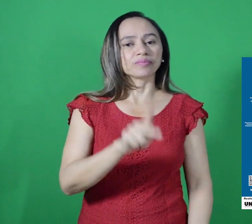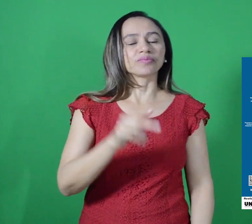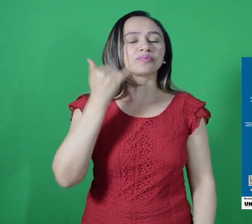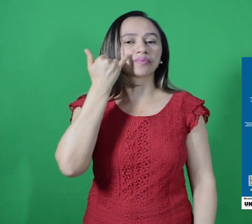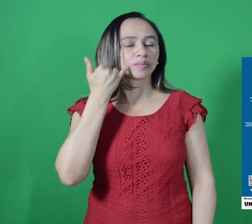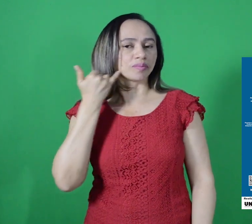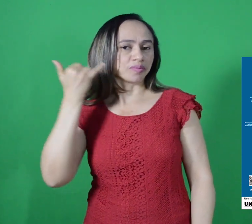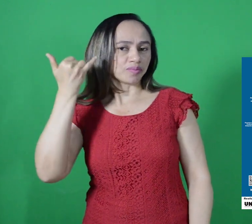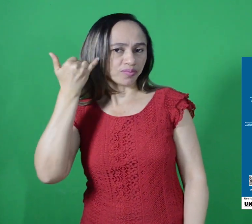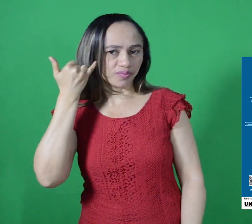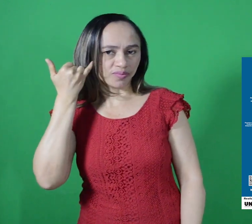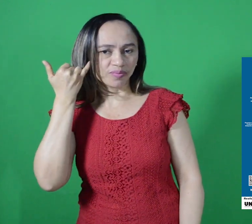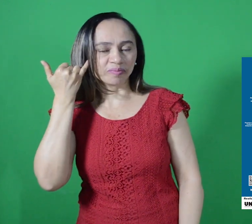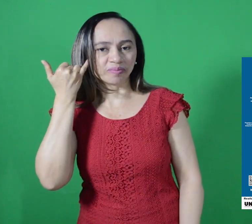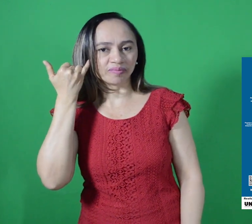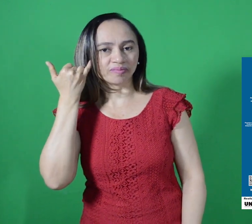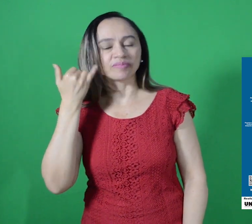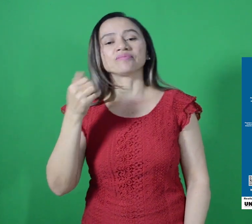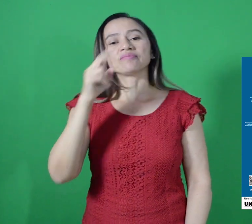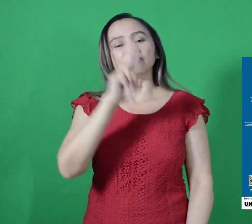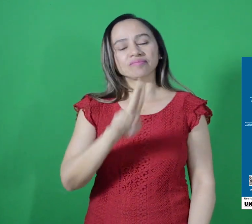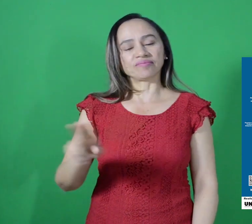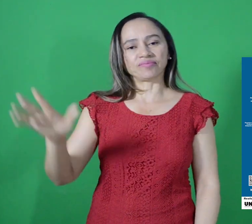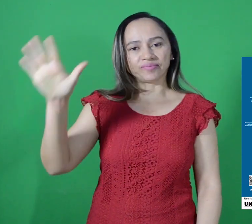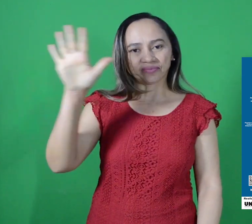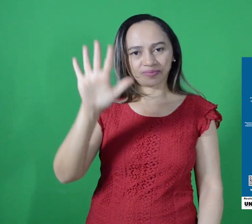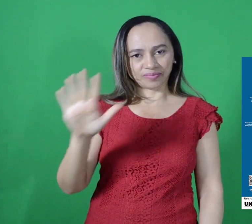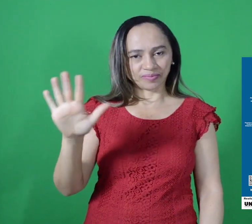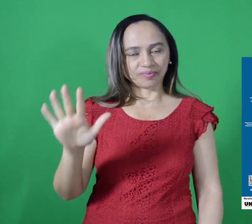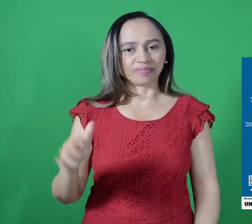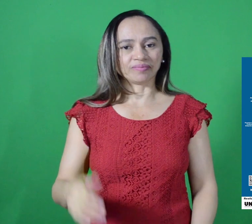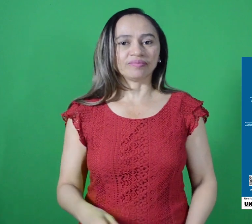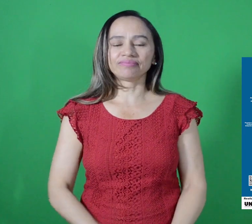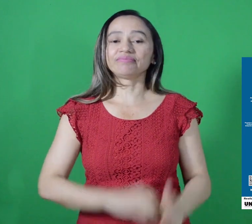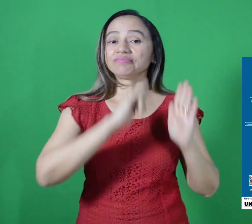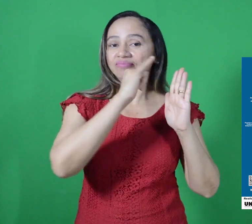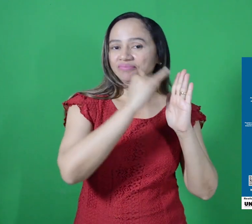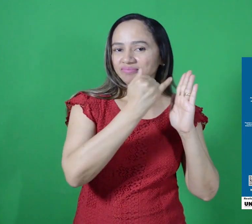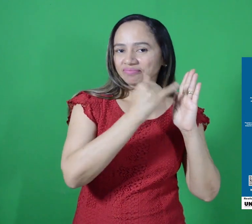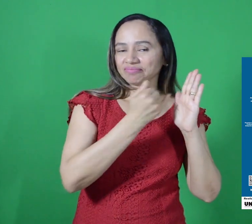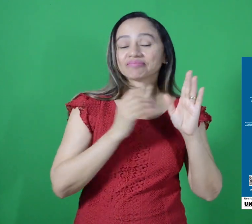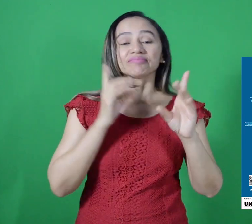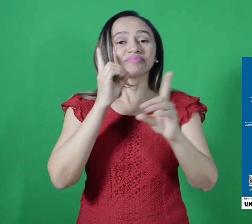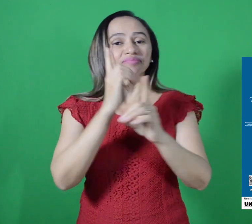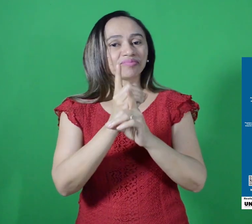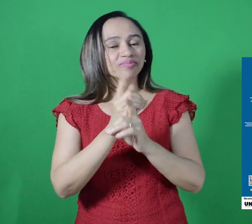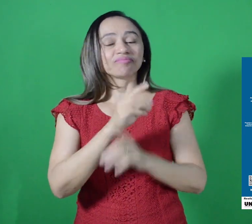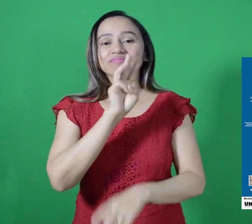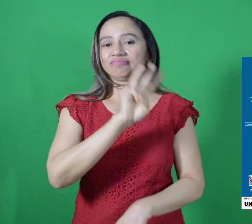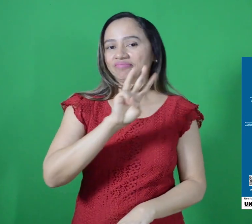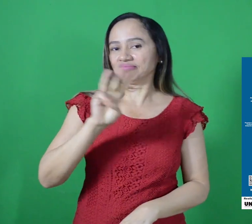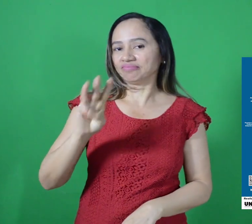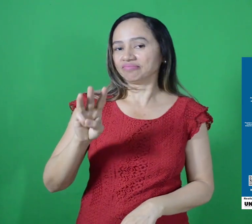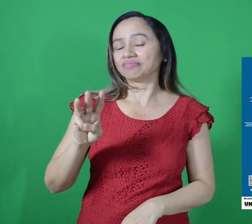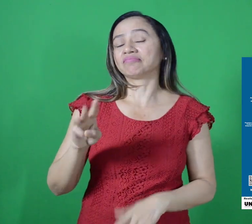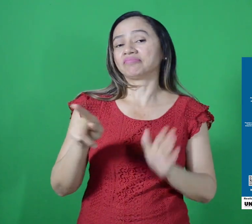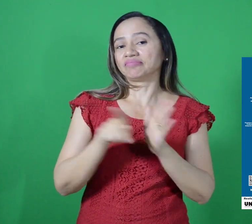semana será brilhantemente encerrada, com a palestra da professora Joyce Gomes de Alencar, da